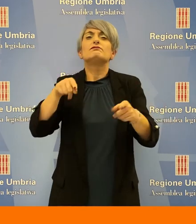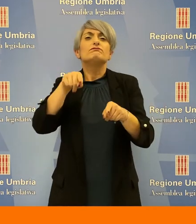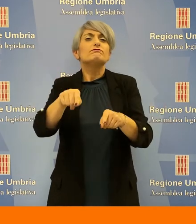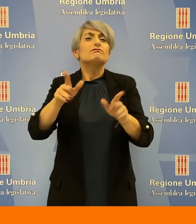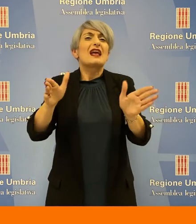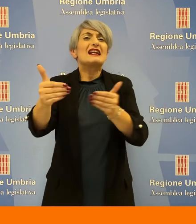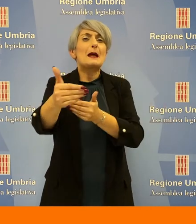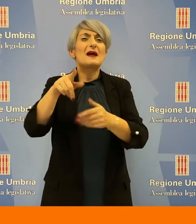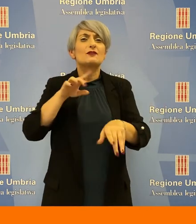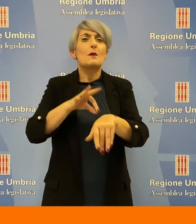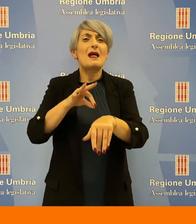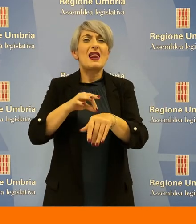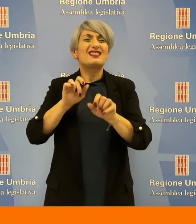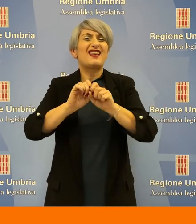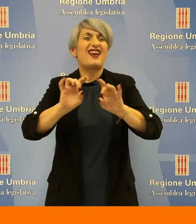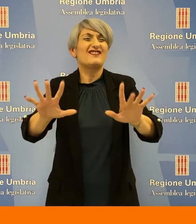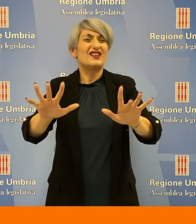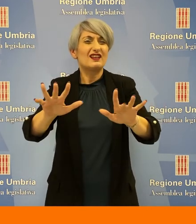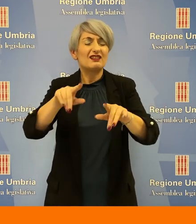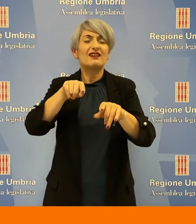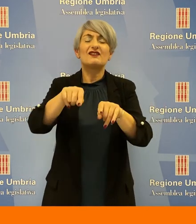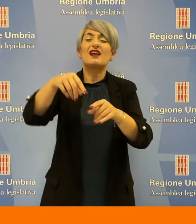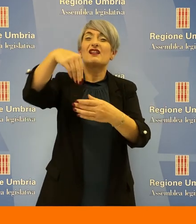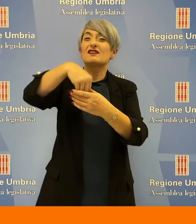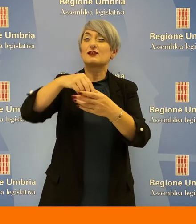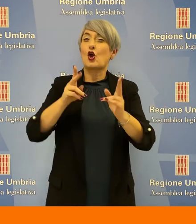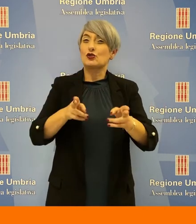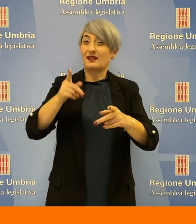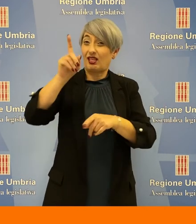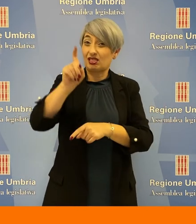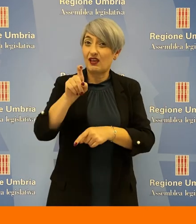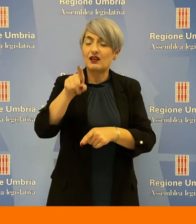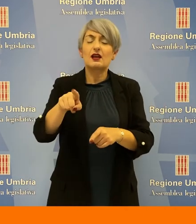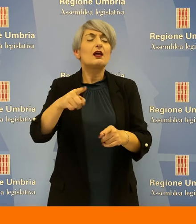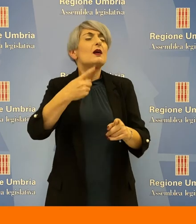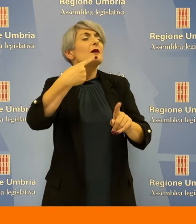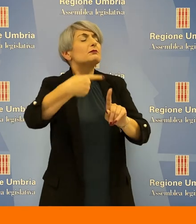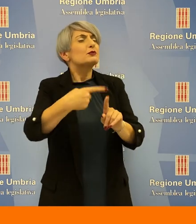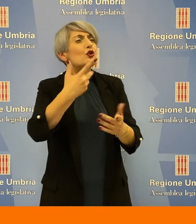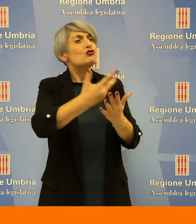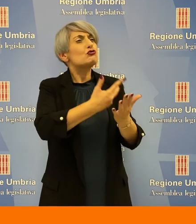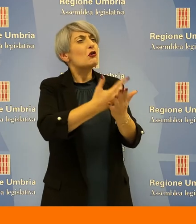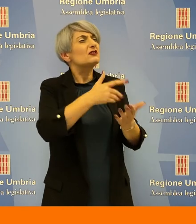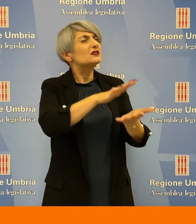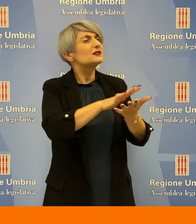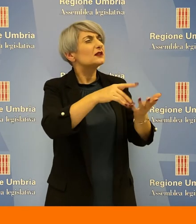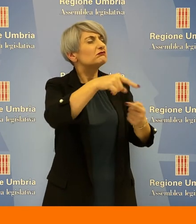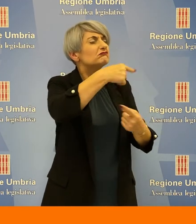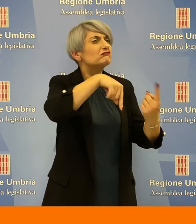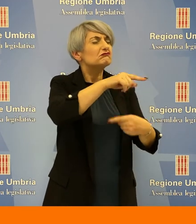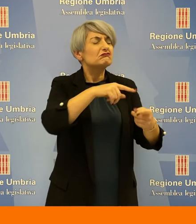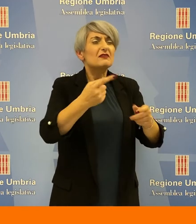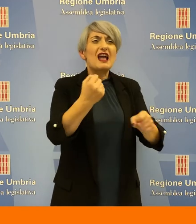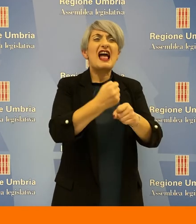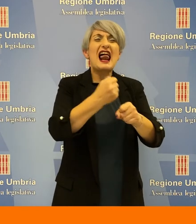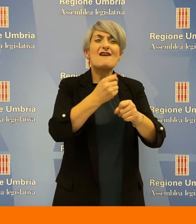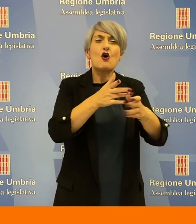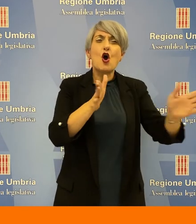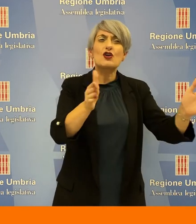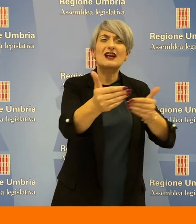per sapere se le notizie di stampa relativa al fermo e alla riprogettazione dei lavori di oncologia corrispondono al vero, quindi per conoscere